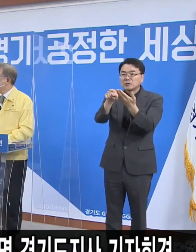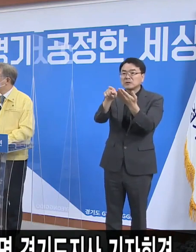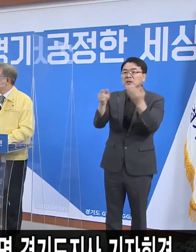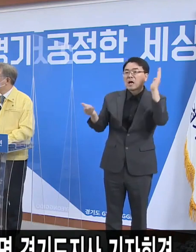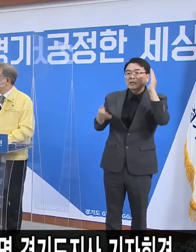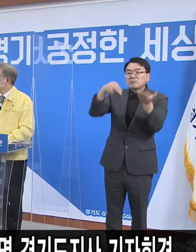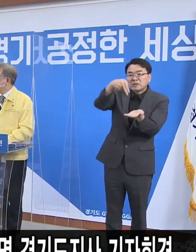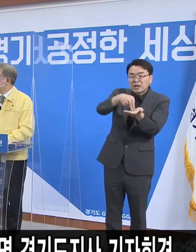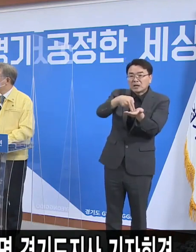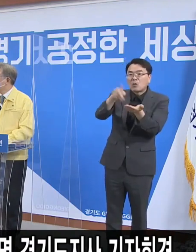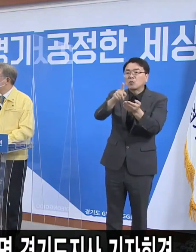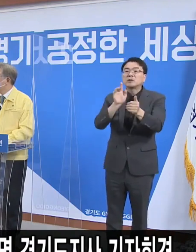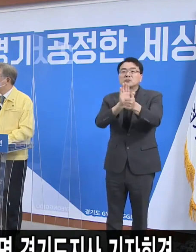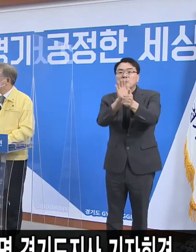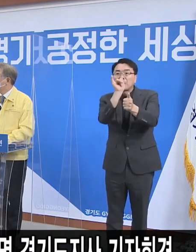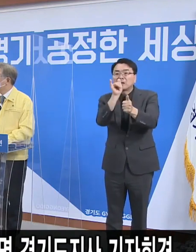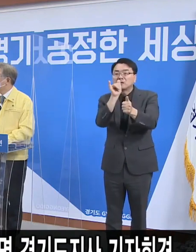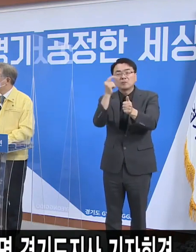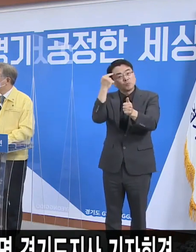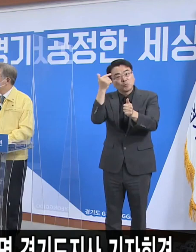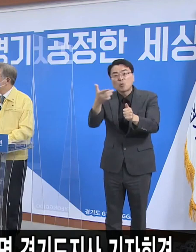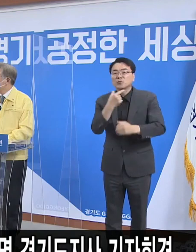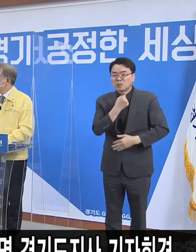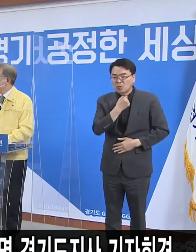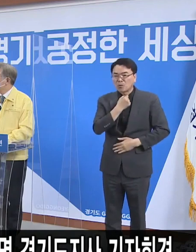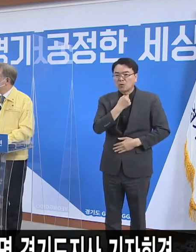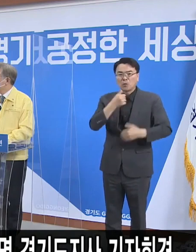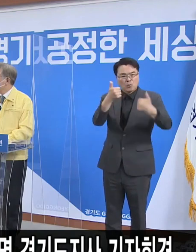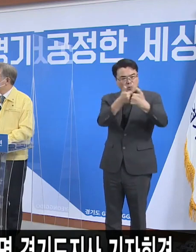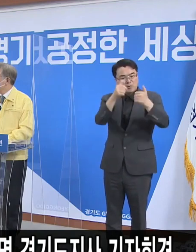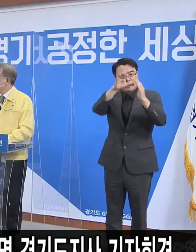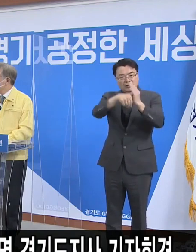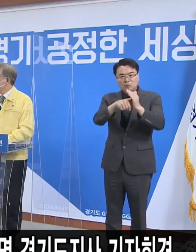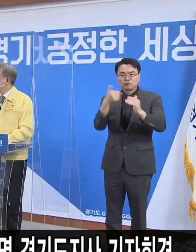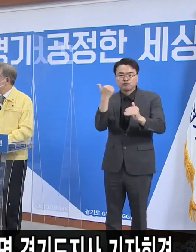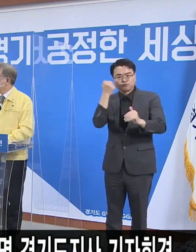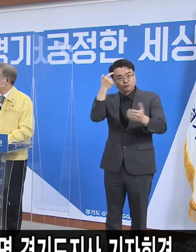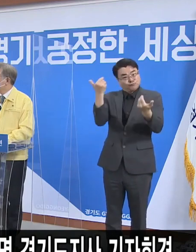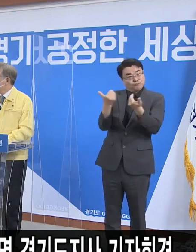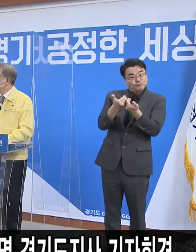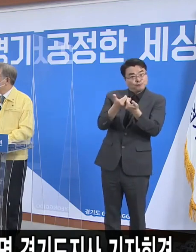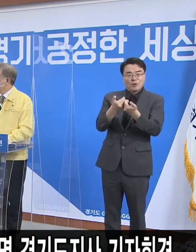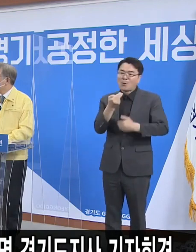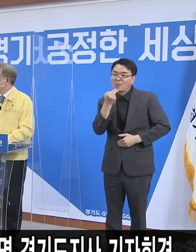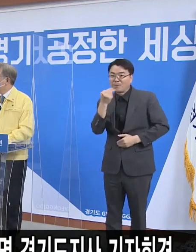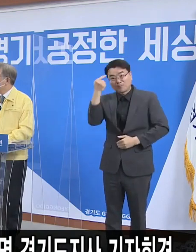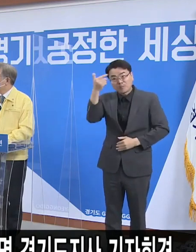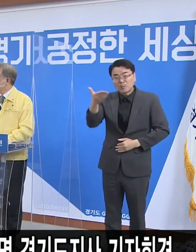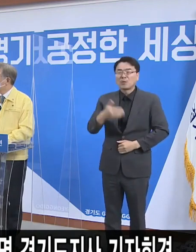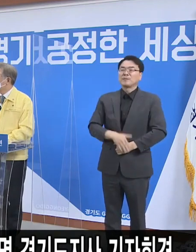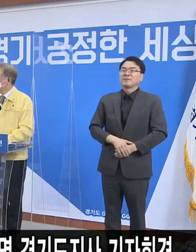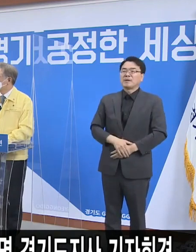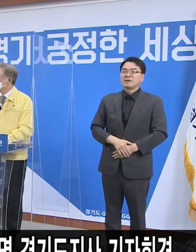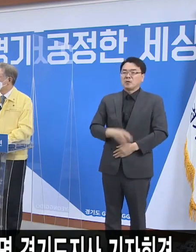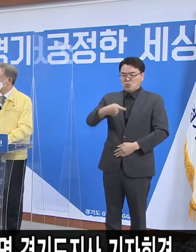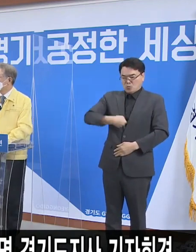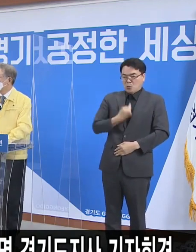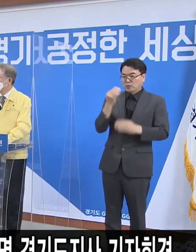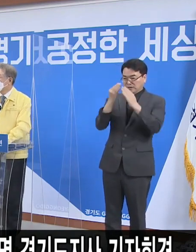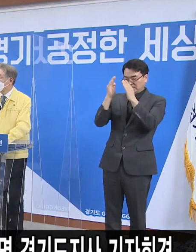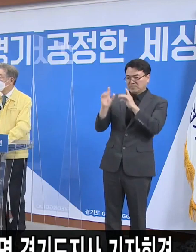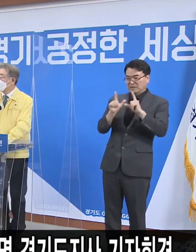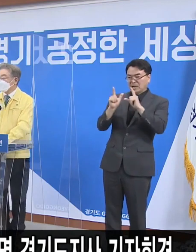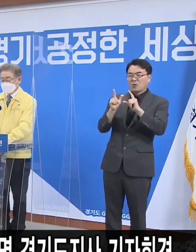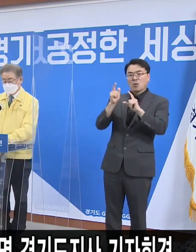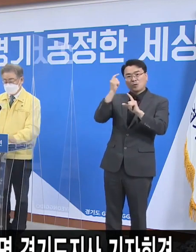그리고 이 과정에서 협의 반발은 없었는지 그리고 또 하나 자가치료 대상자에 대해서